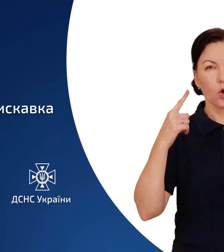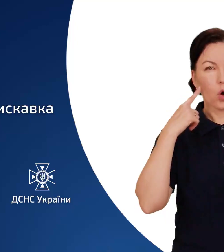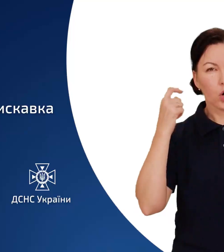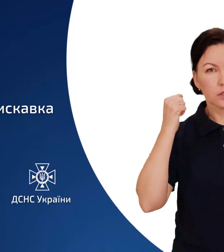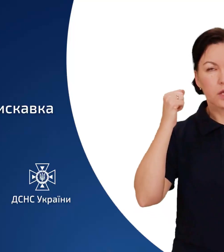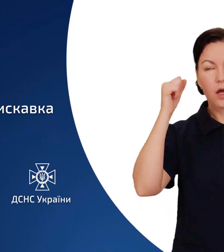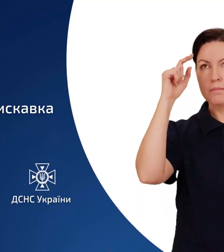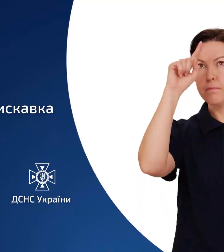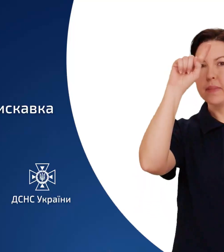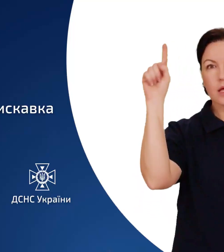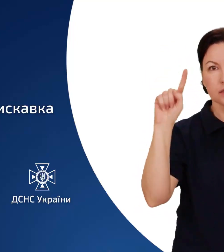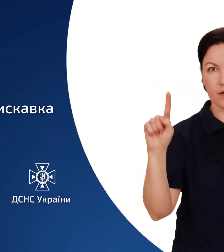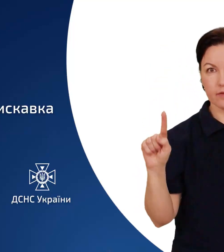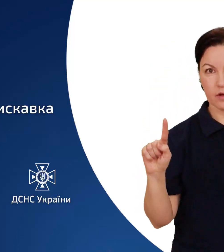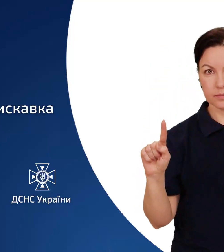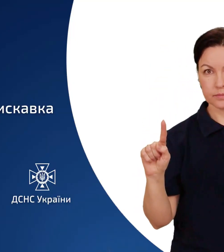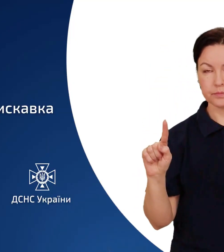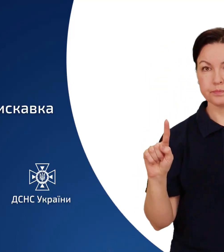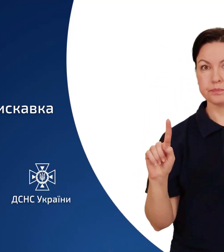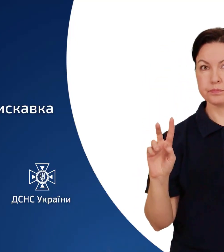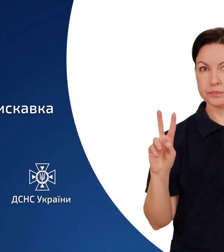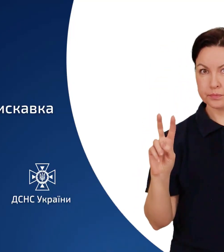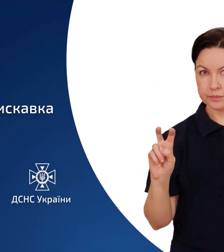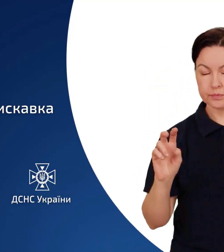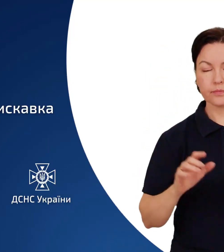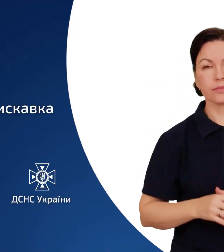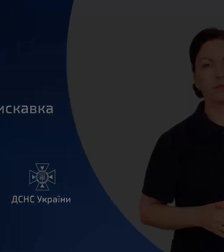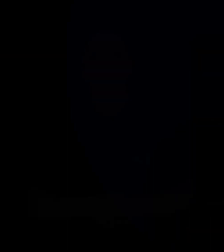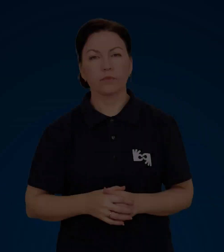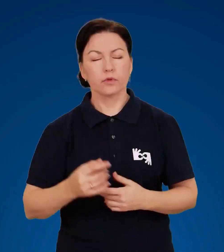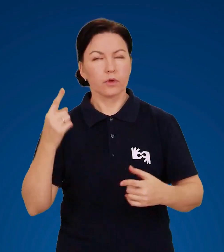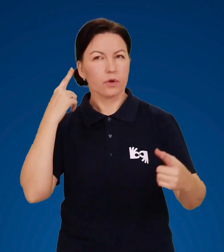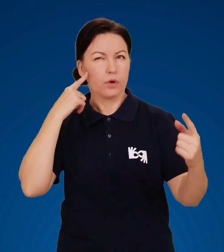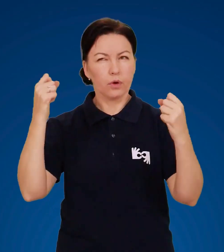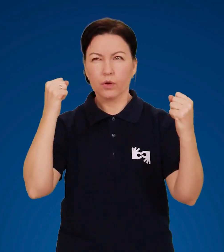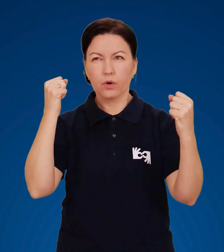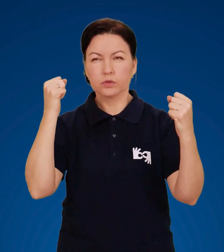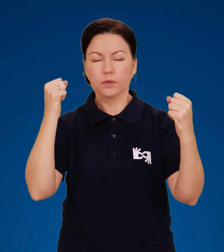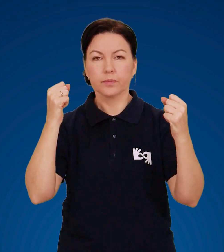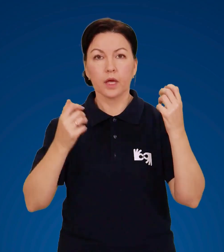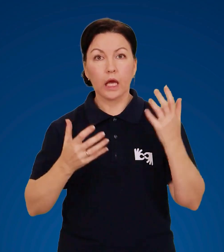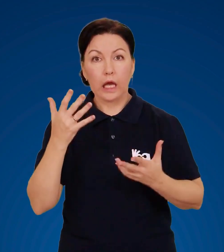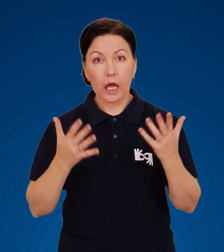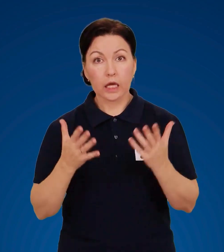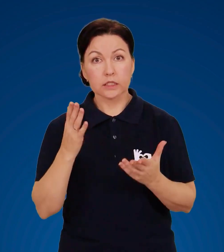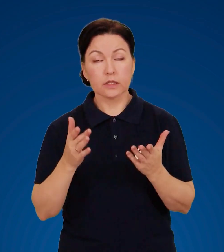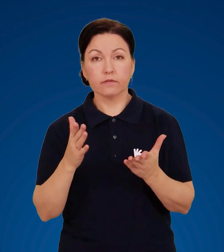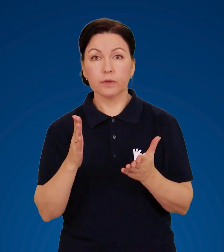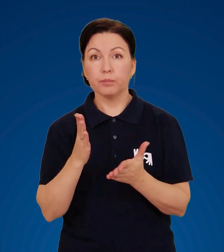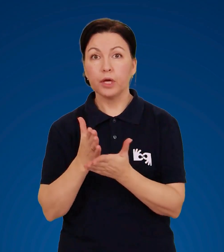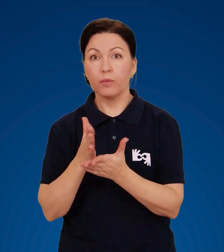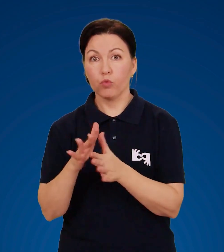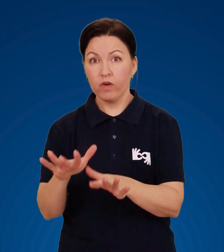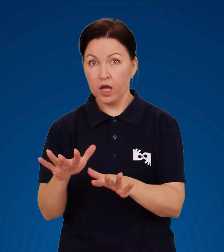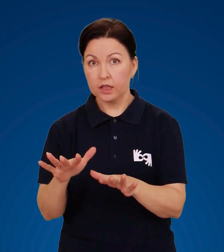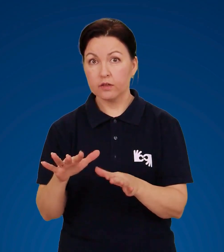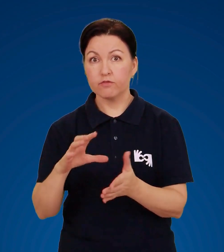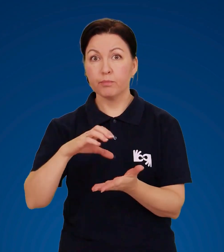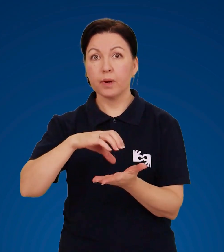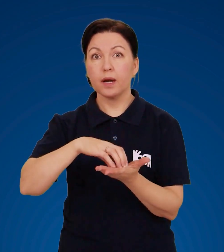Гроза та блискавка Гроза Якщо ви перебуваєте у